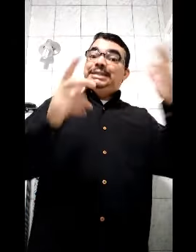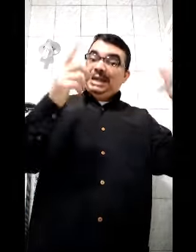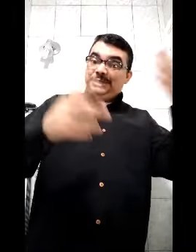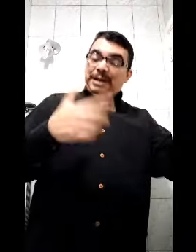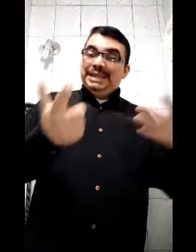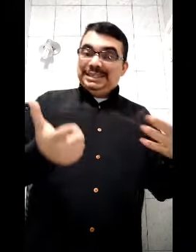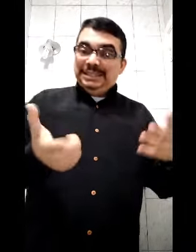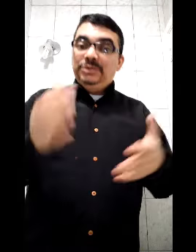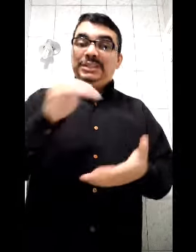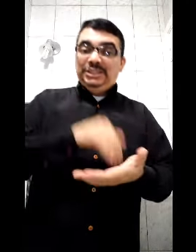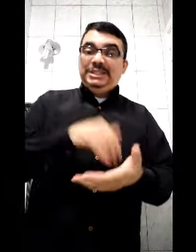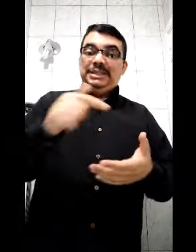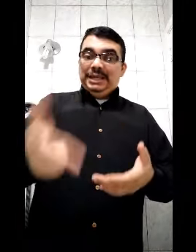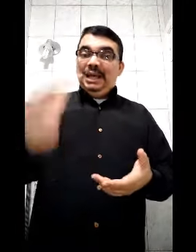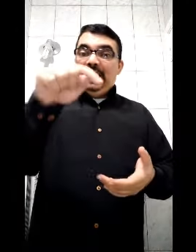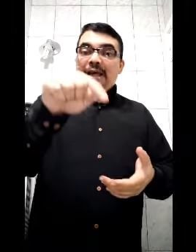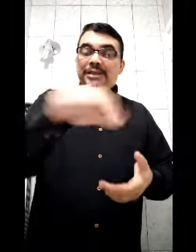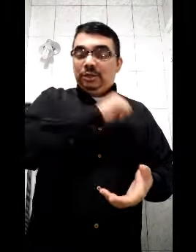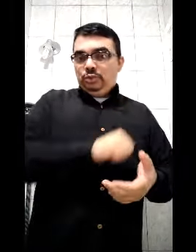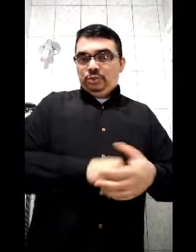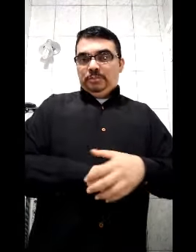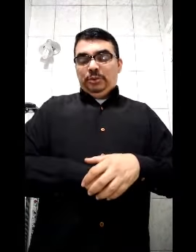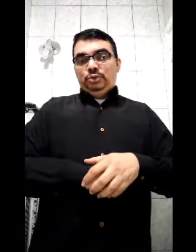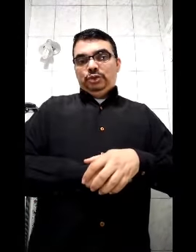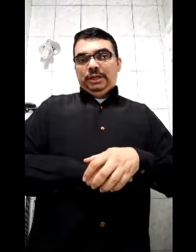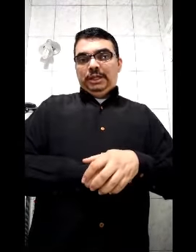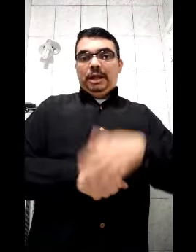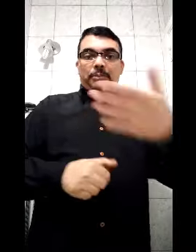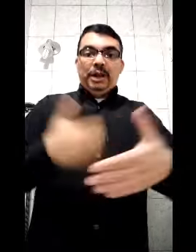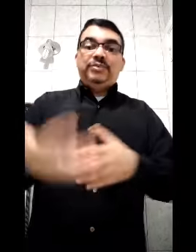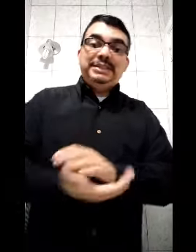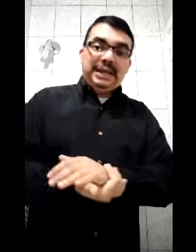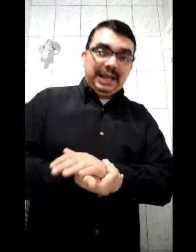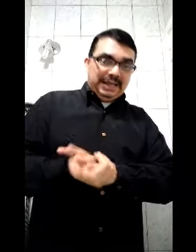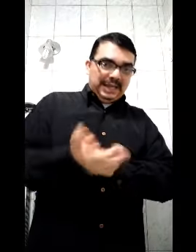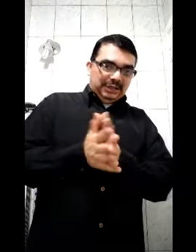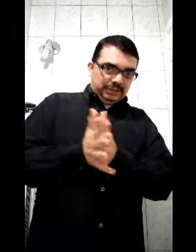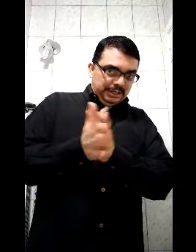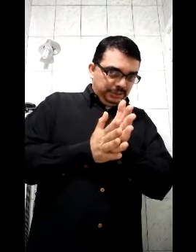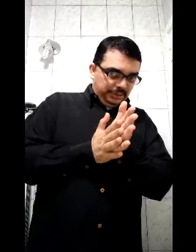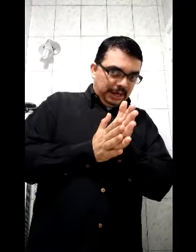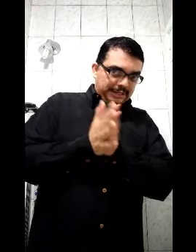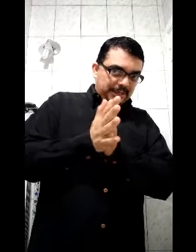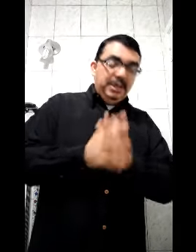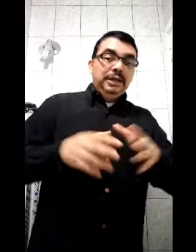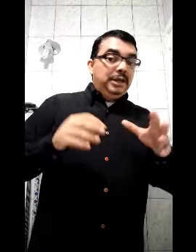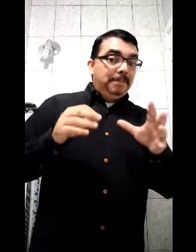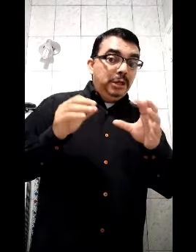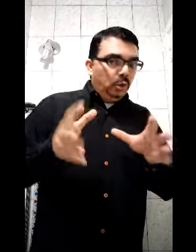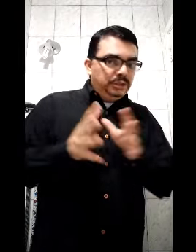Se as mais línguas dizem que ela deduz o imposto de renda dela por ela fazer aquela caminagem, aquele dinheiro que ela recebe, que é bilhões